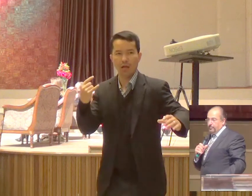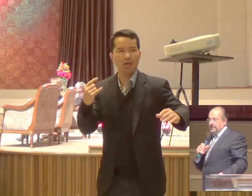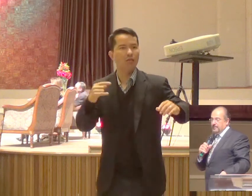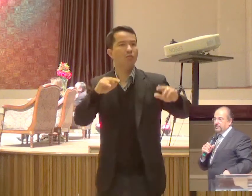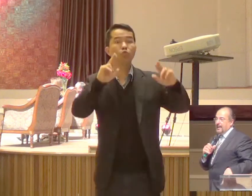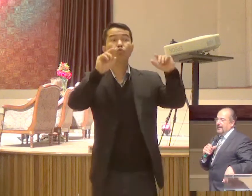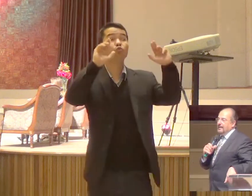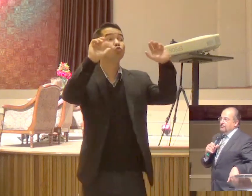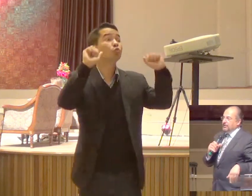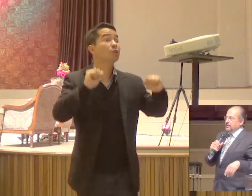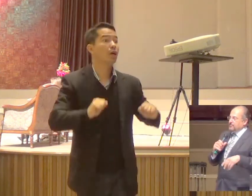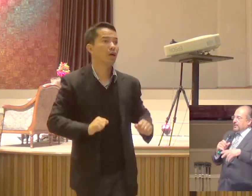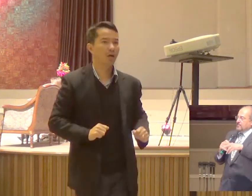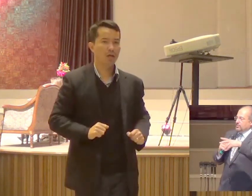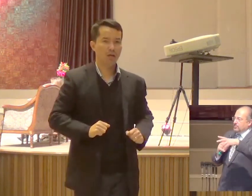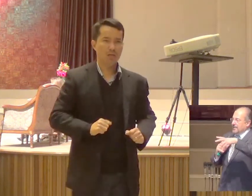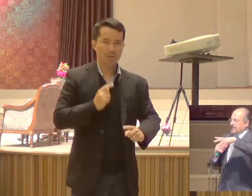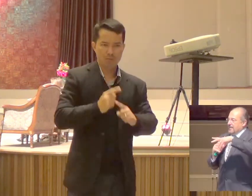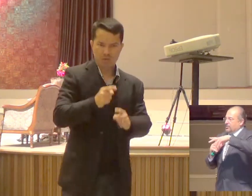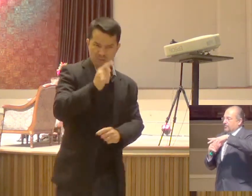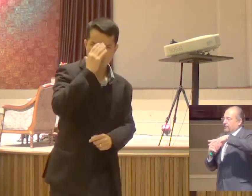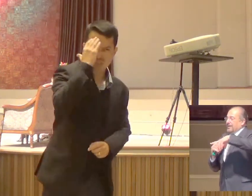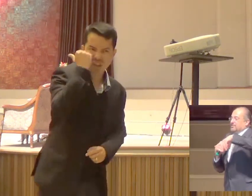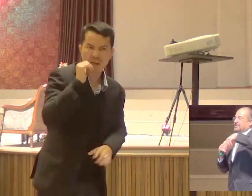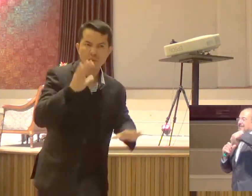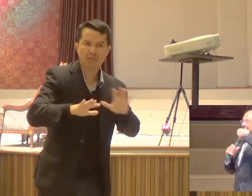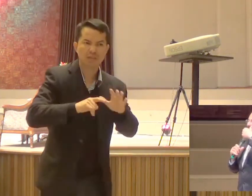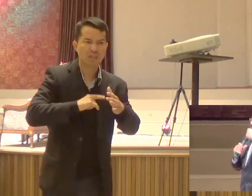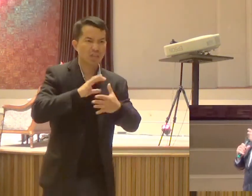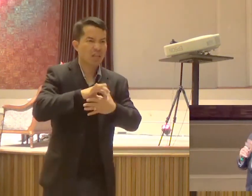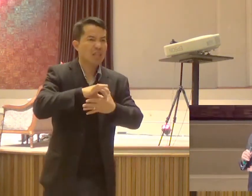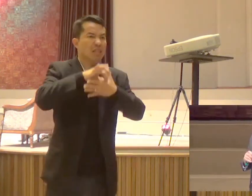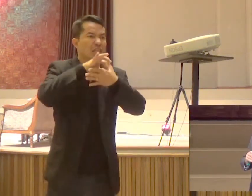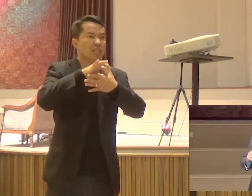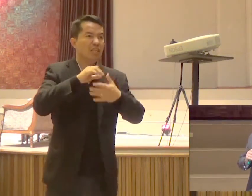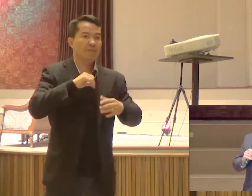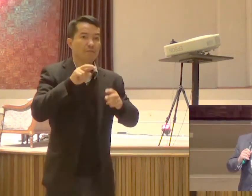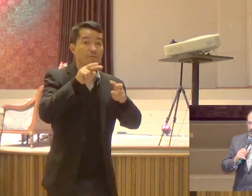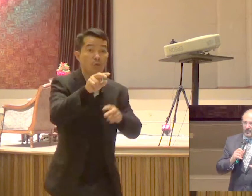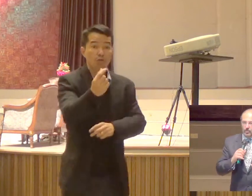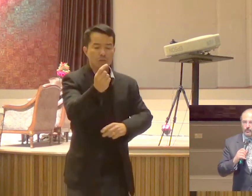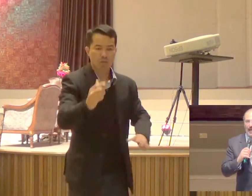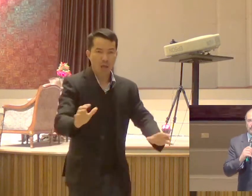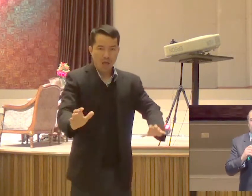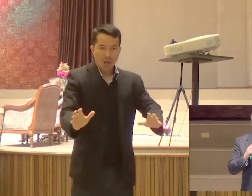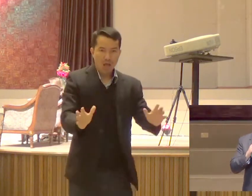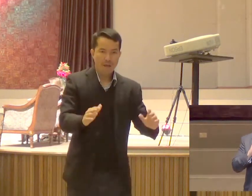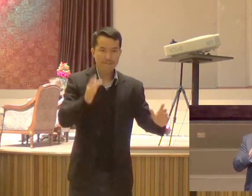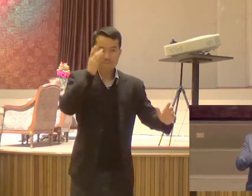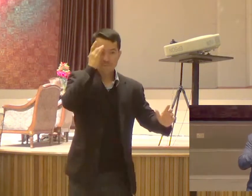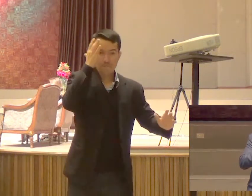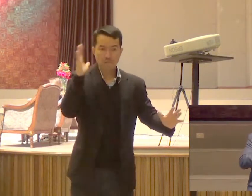propina está Muitas vezes Numa Numa facilidade Numa abertura